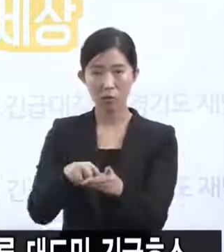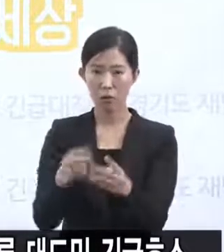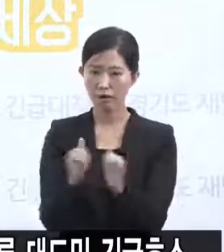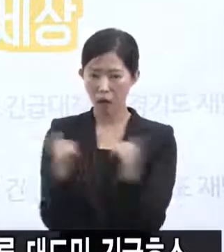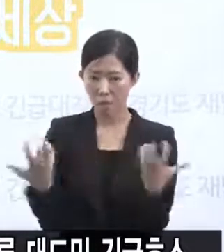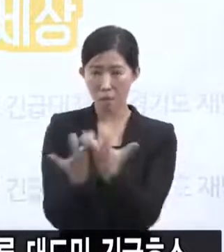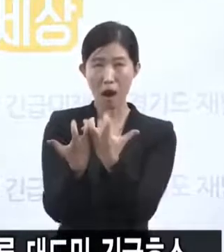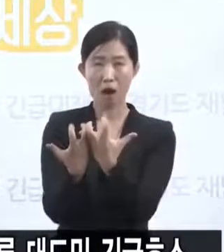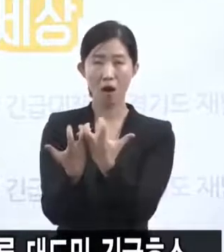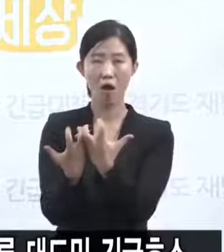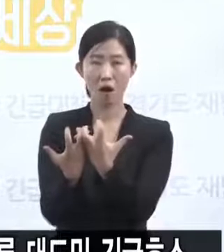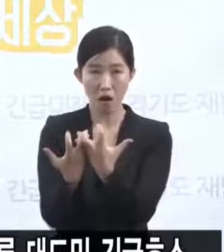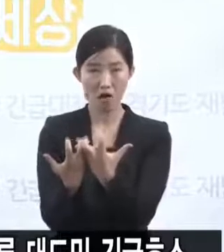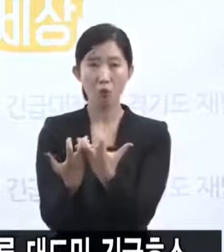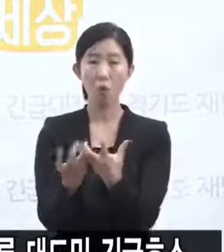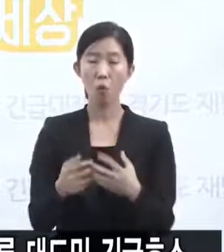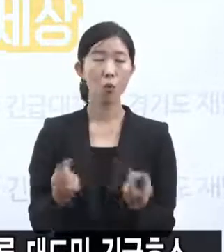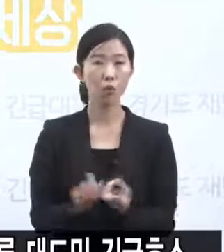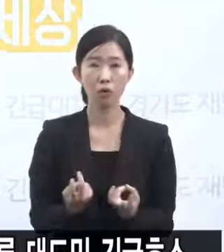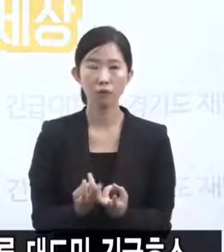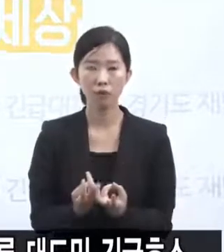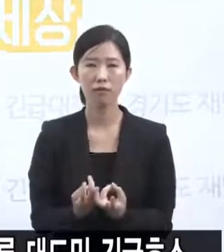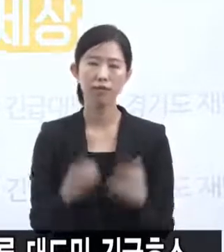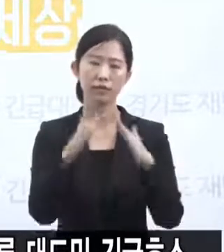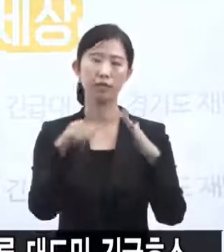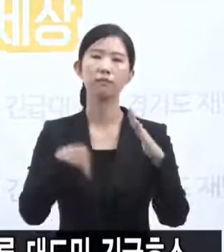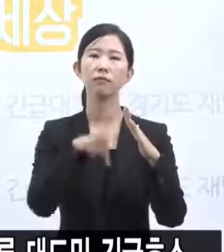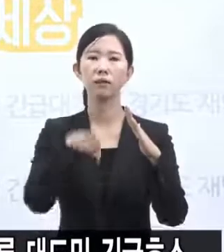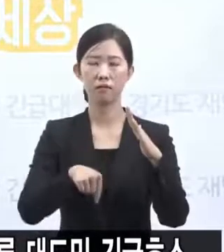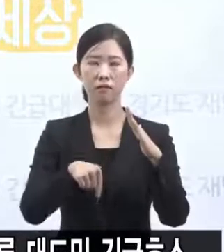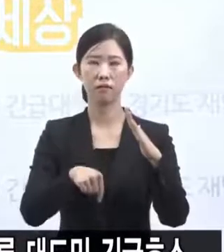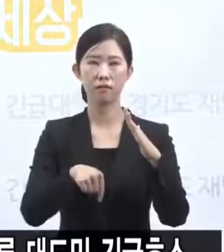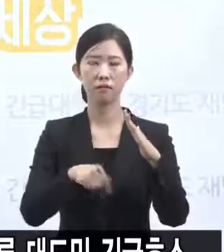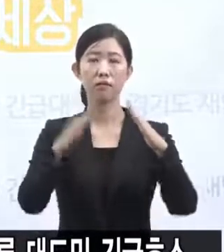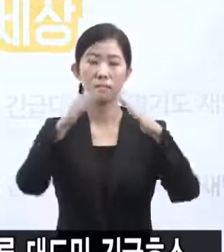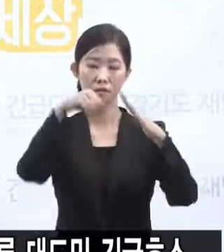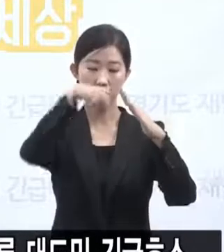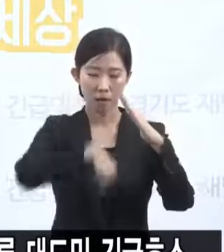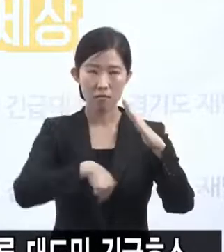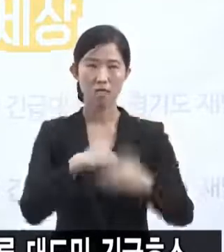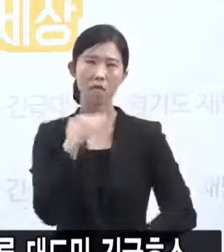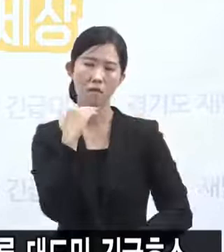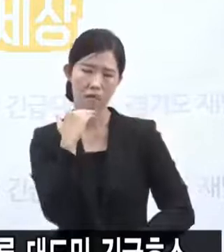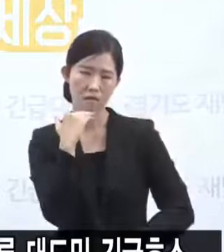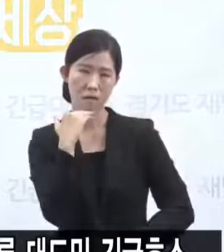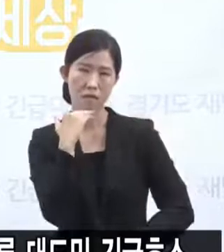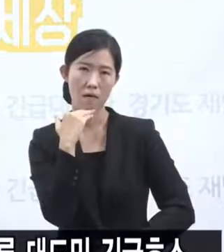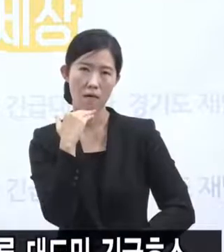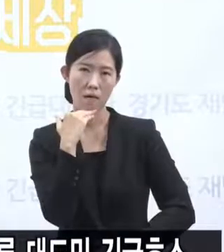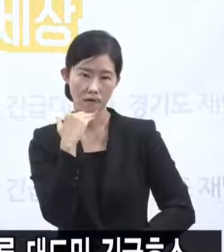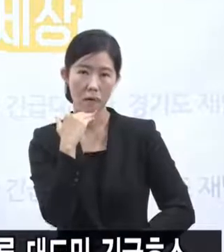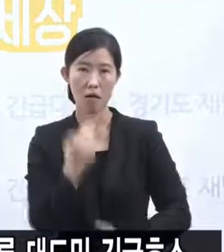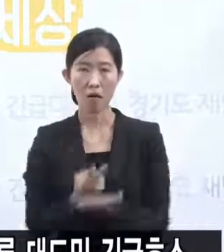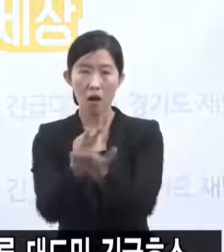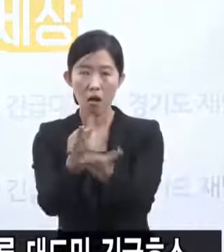확산하면 불가피하게 가정대기자가 즉 집안에서 대기해야 하는 상황이 발생할 수